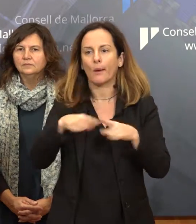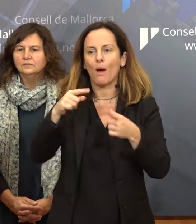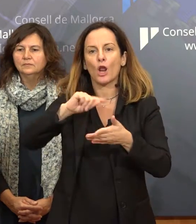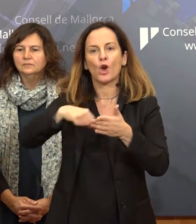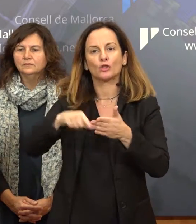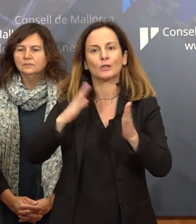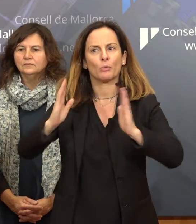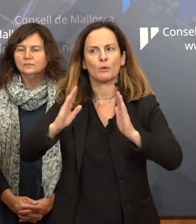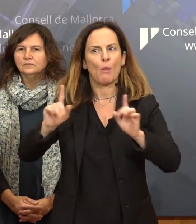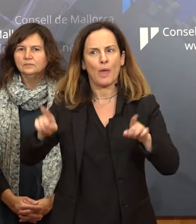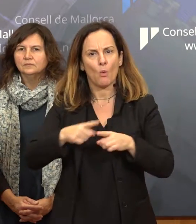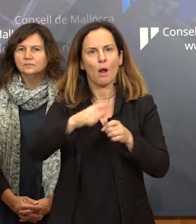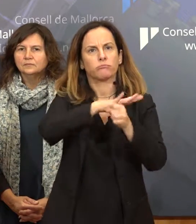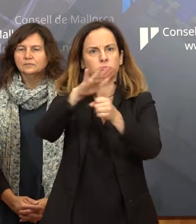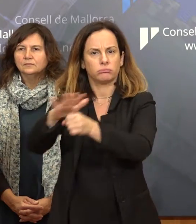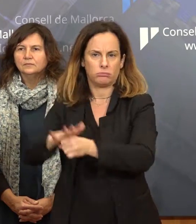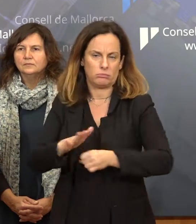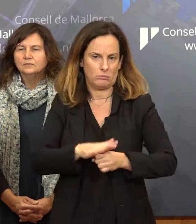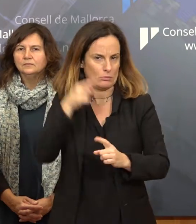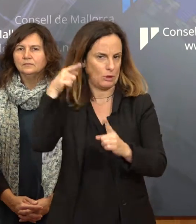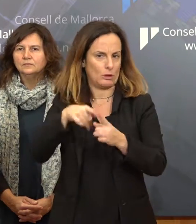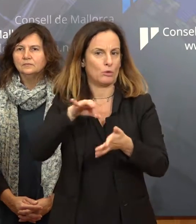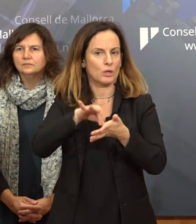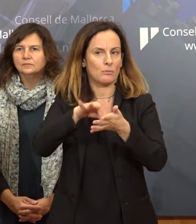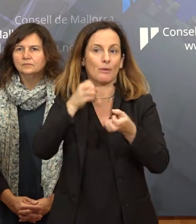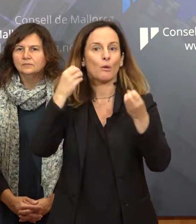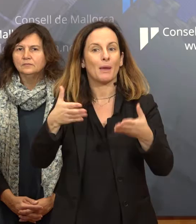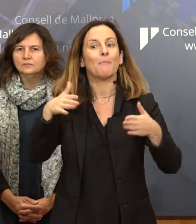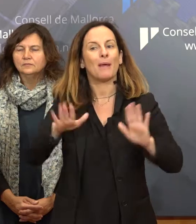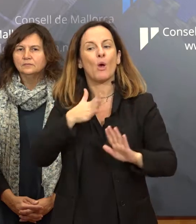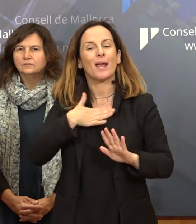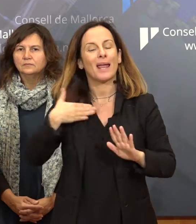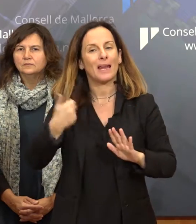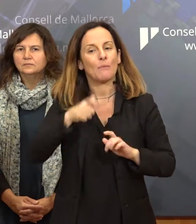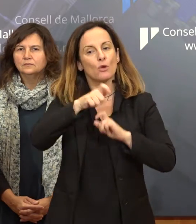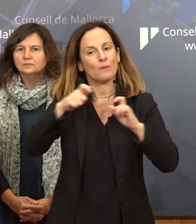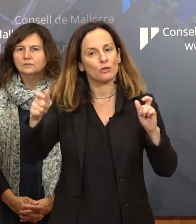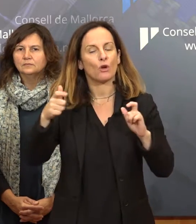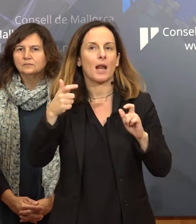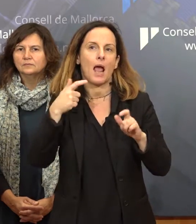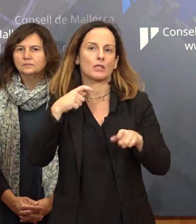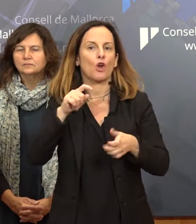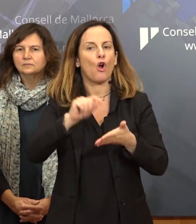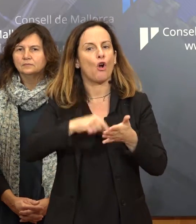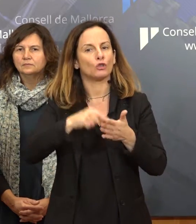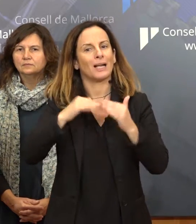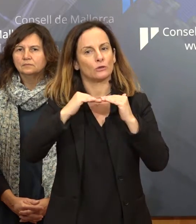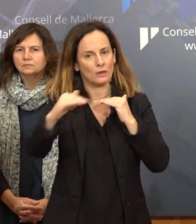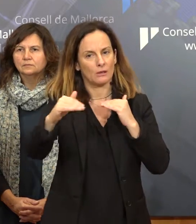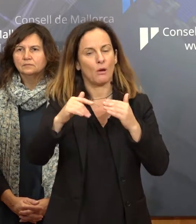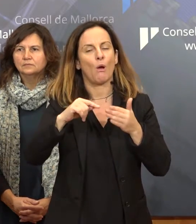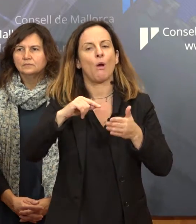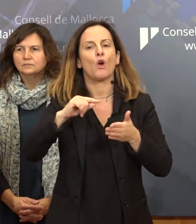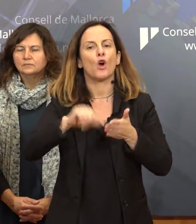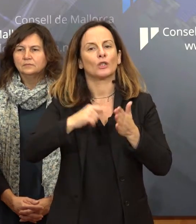alta per donar millor servei. El que passa és que nosaltres volen que se cobrésqui en personal que sigui estable i personal fitxa.